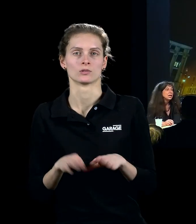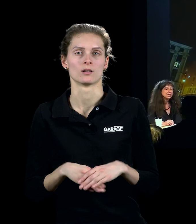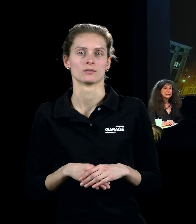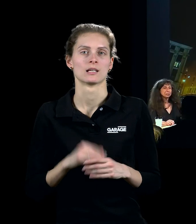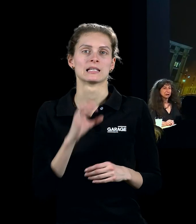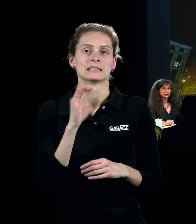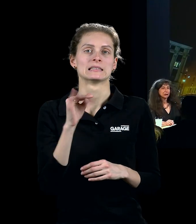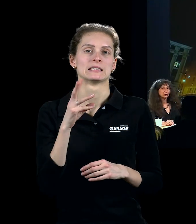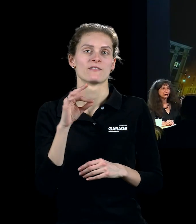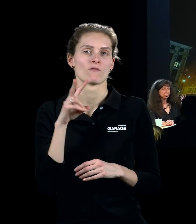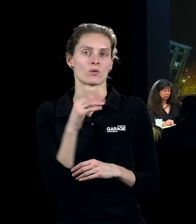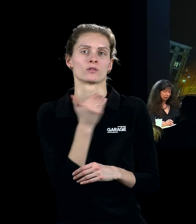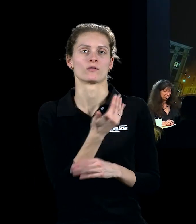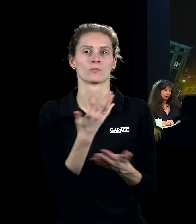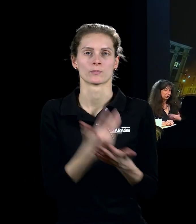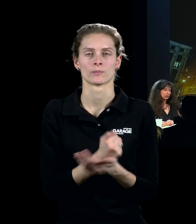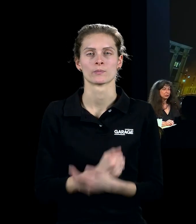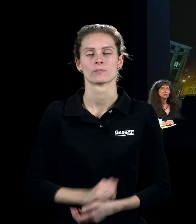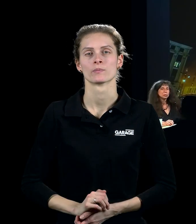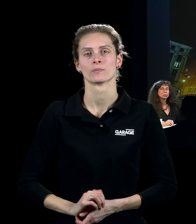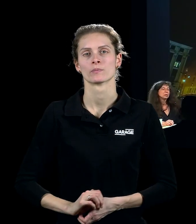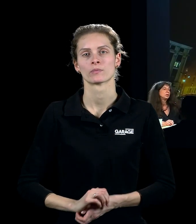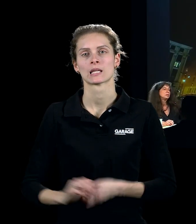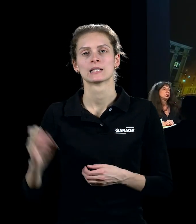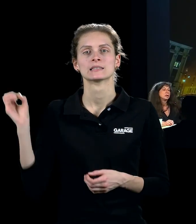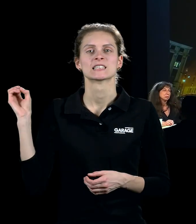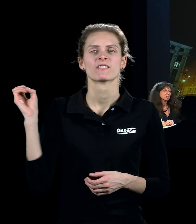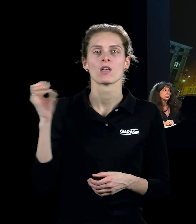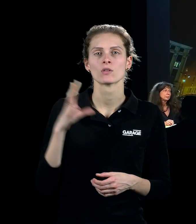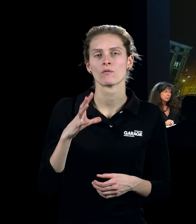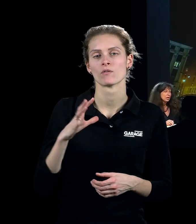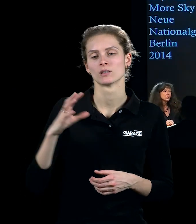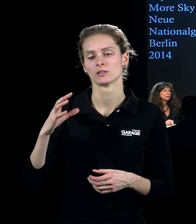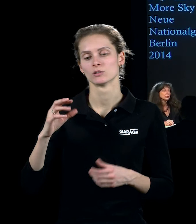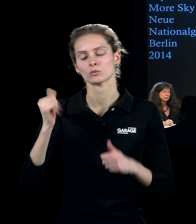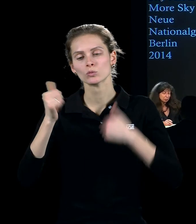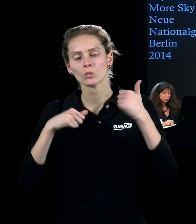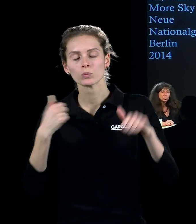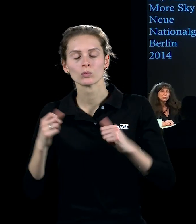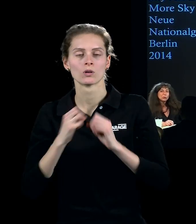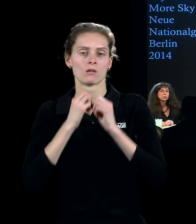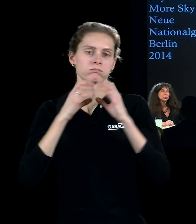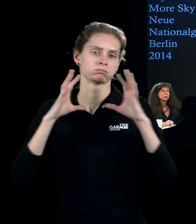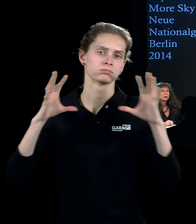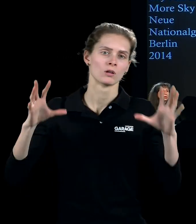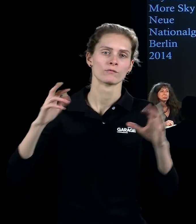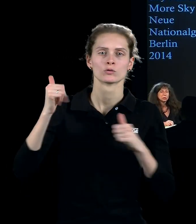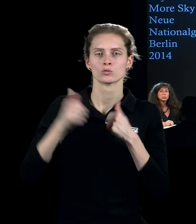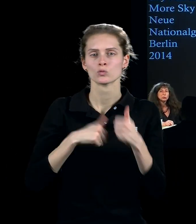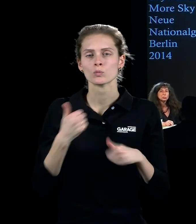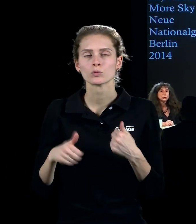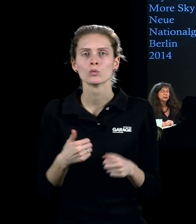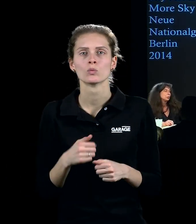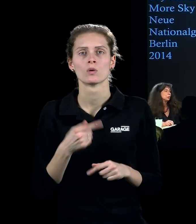И вот эти самые световые скульптуры, световые надувные скульптуры, это то, что стало